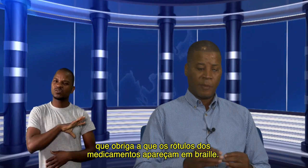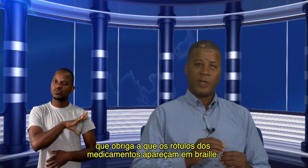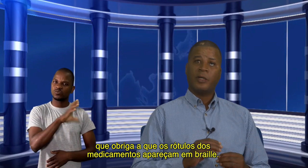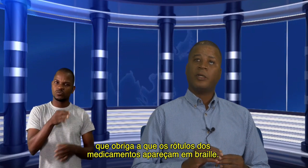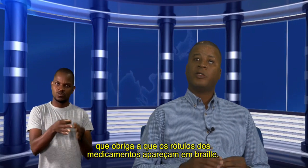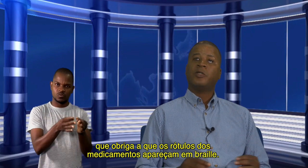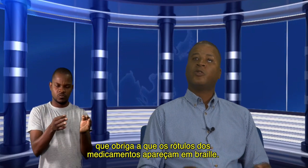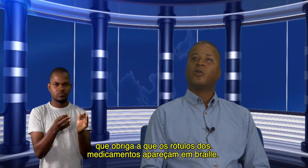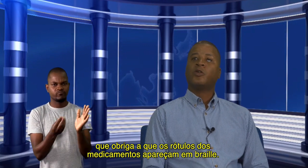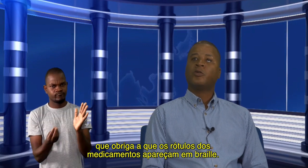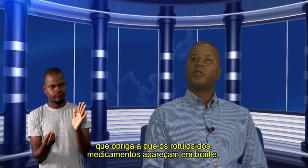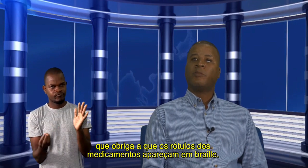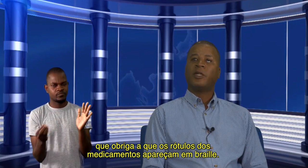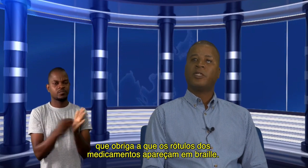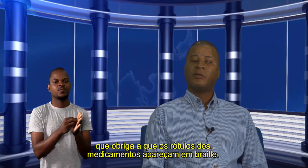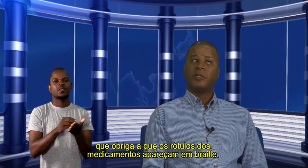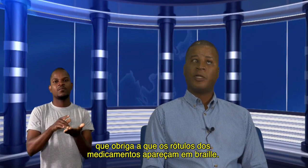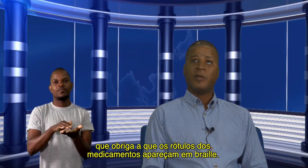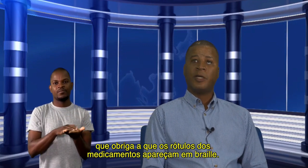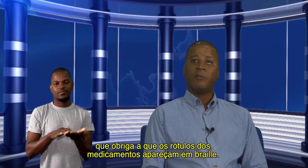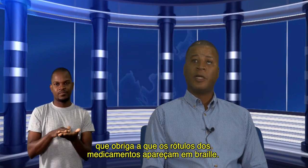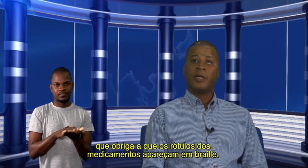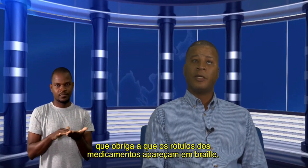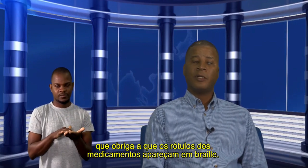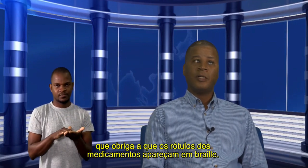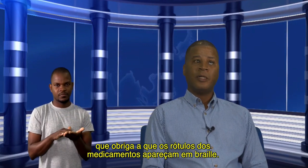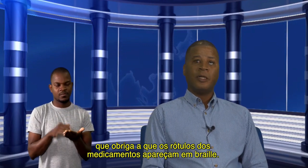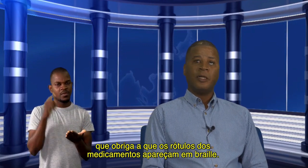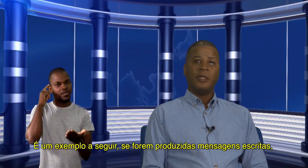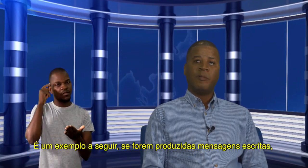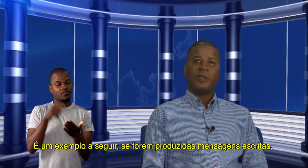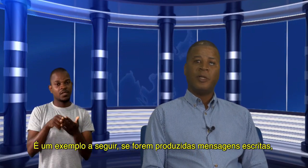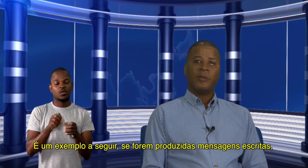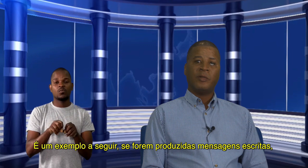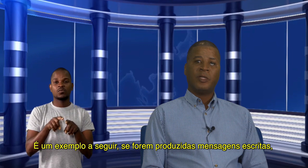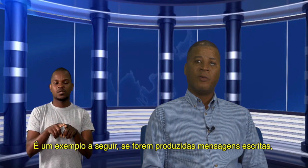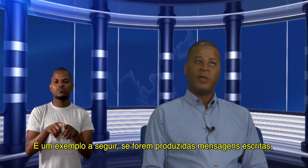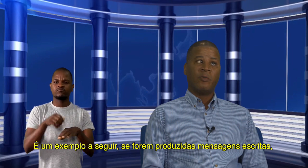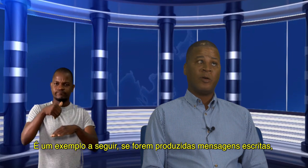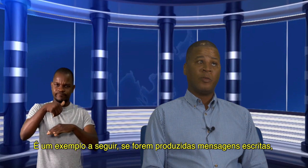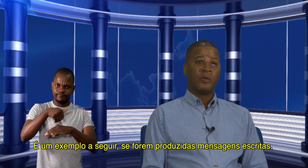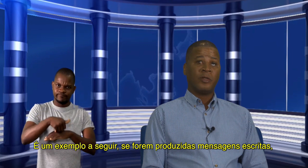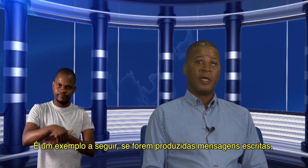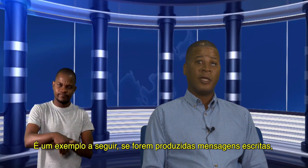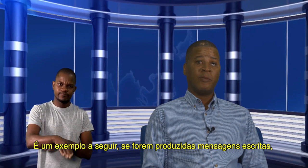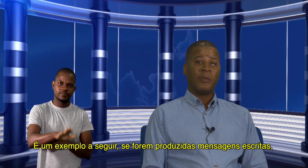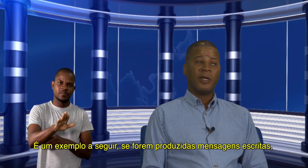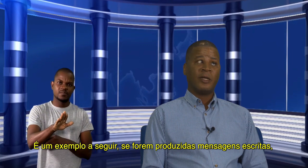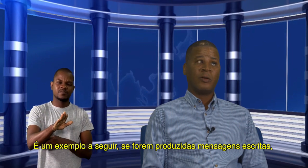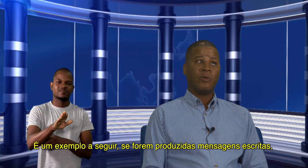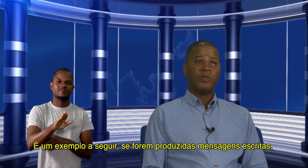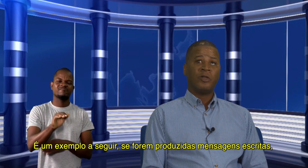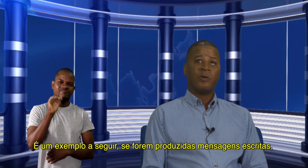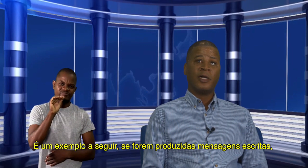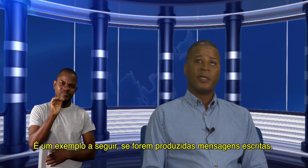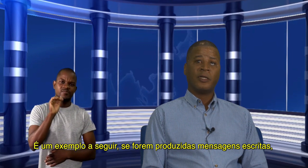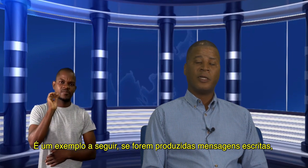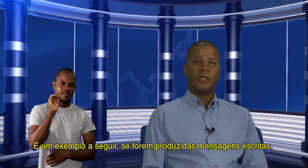Os rótulos aparecem também em braille. Então, é uma oportunidade para continuar a